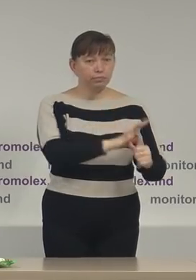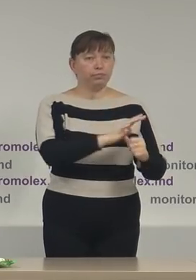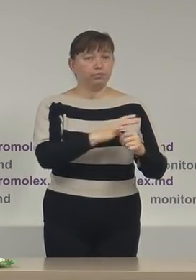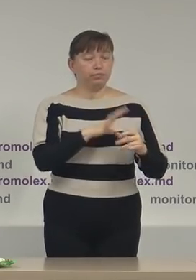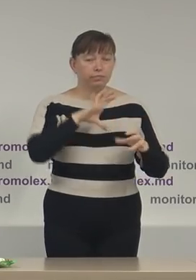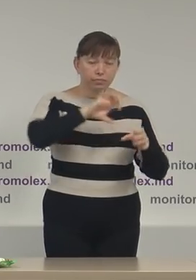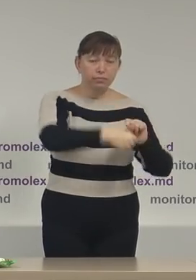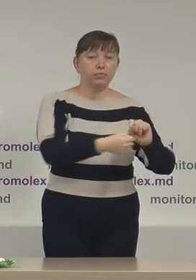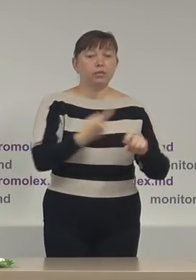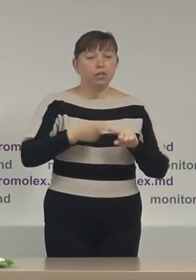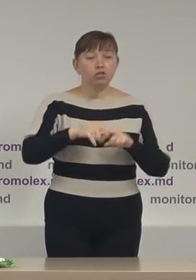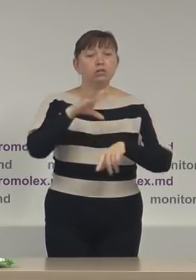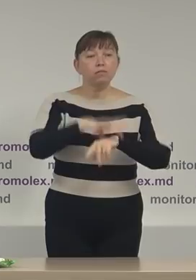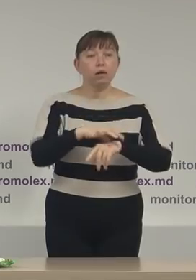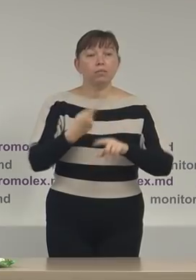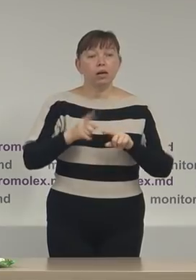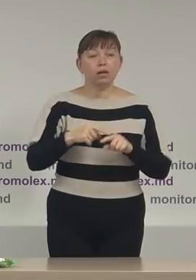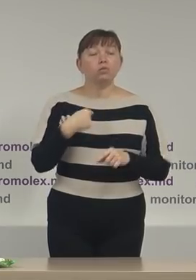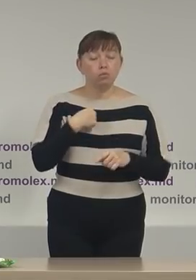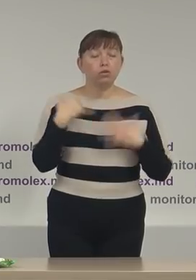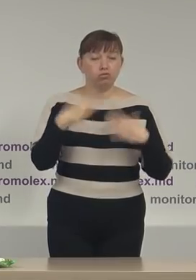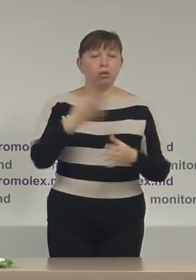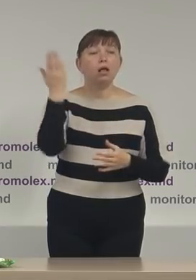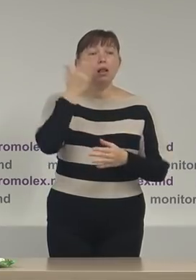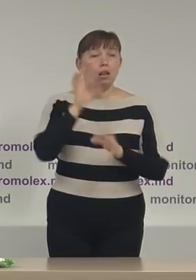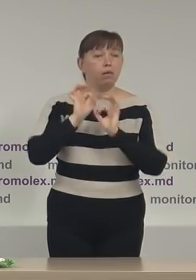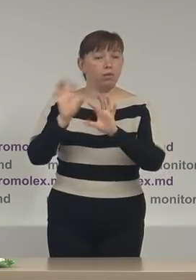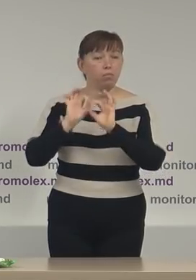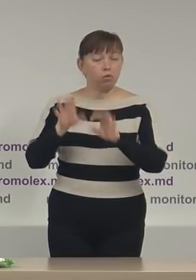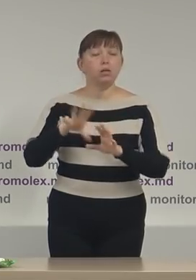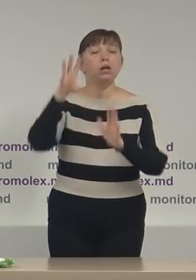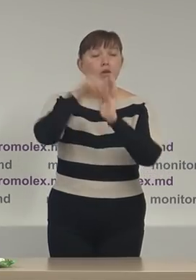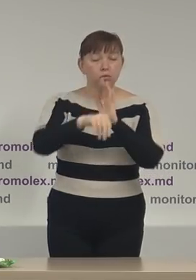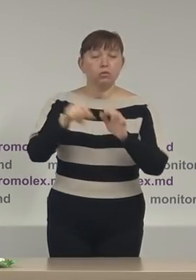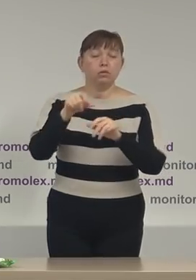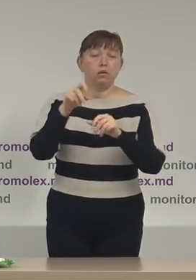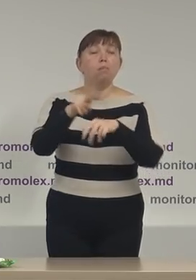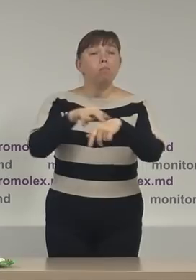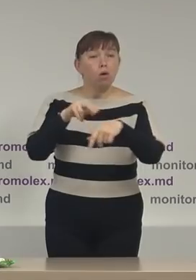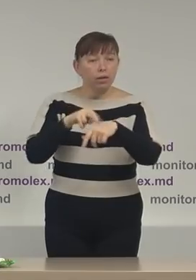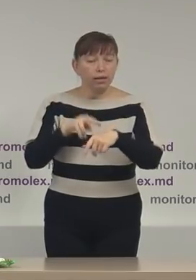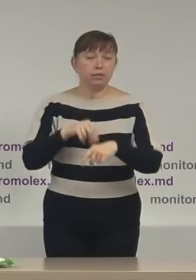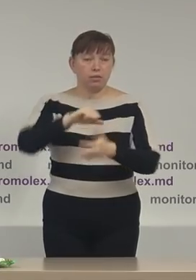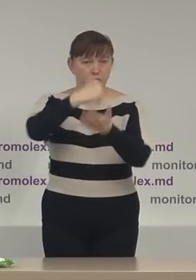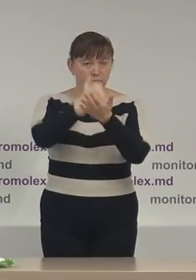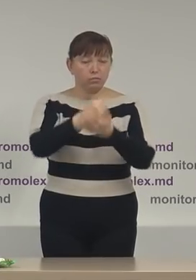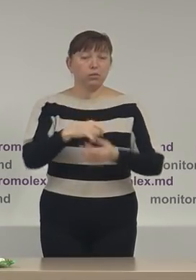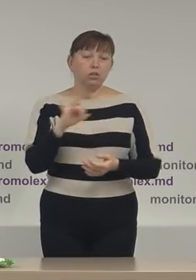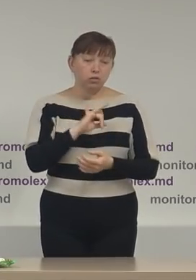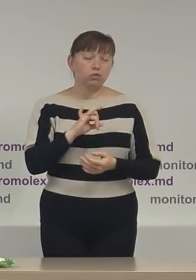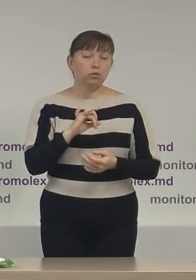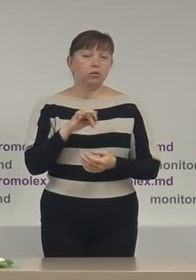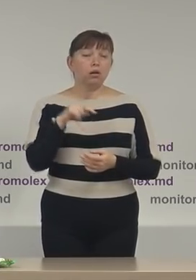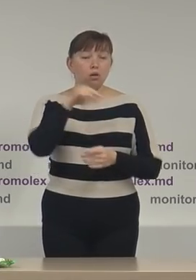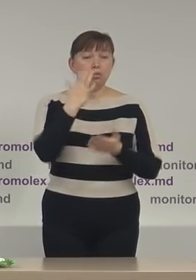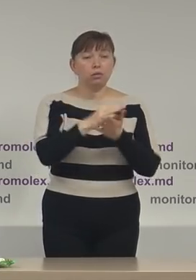fapte pe care noi le-am raportat inclusiv Inspectoratul General de Poliție și cu referire